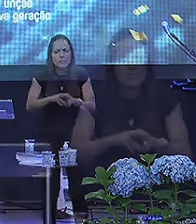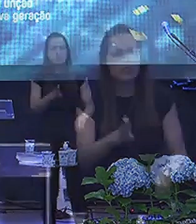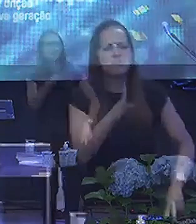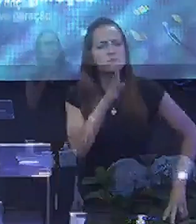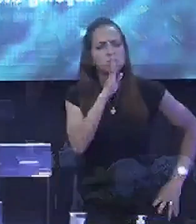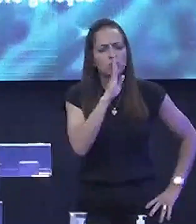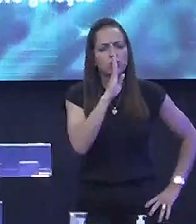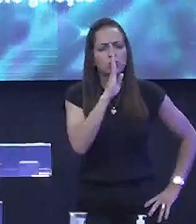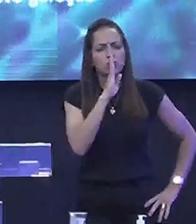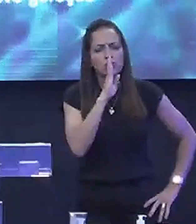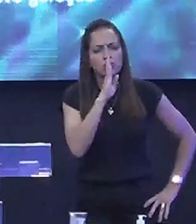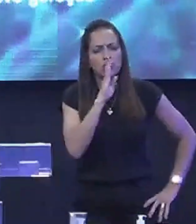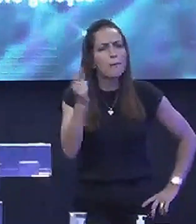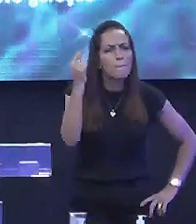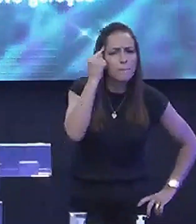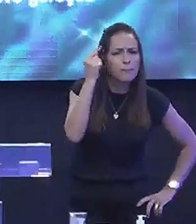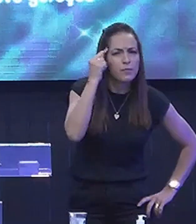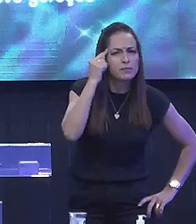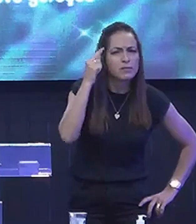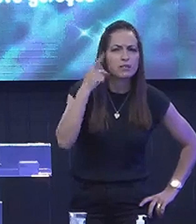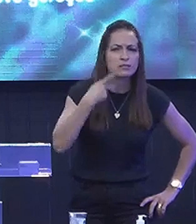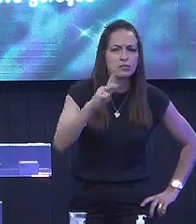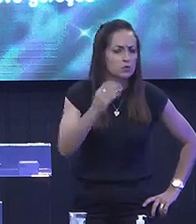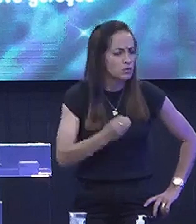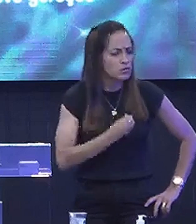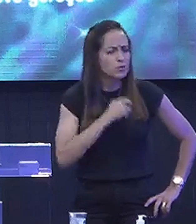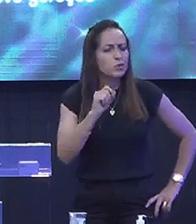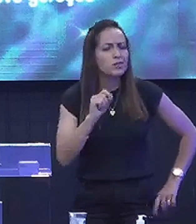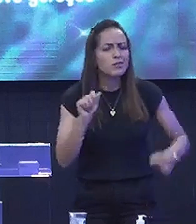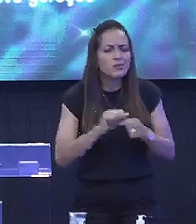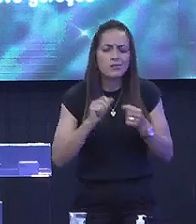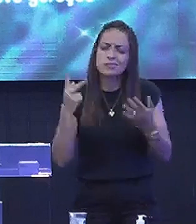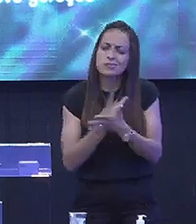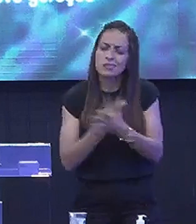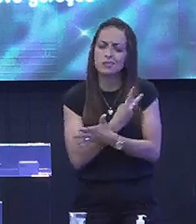calado No cantinho do pensamento Pensando que você Fez de errado